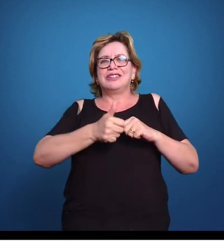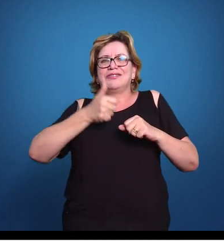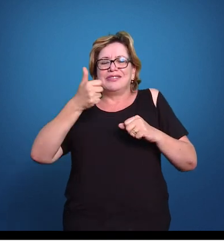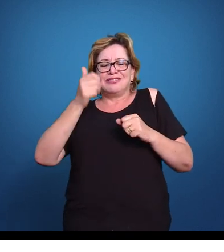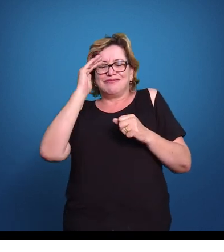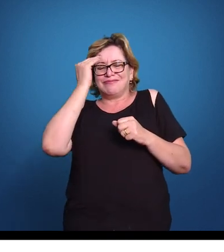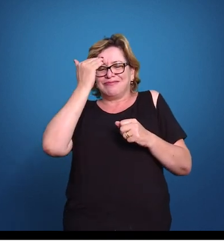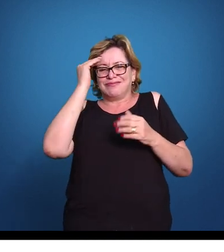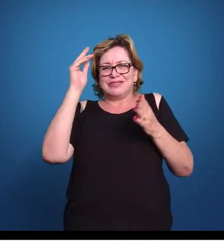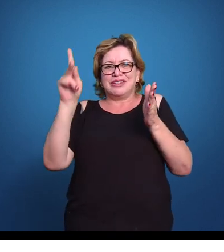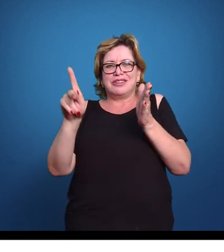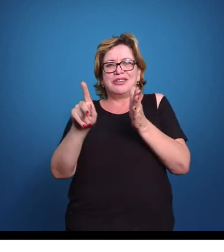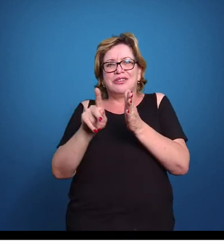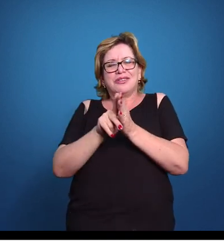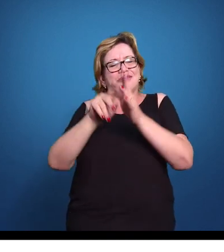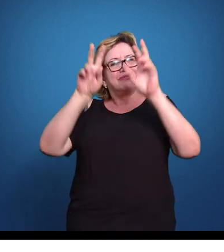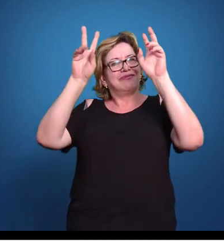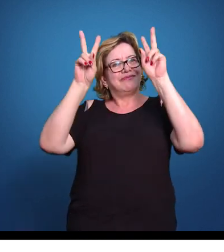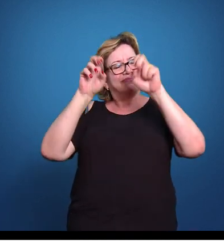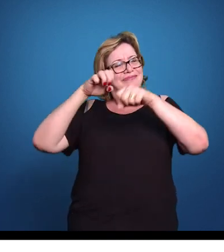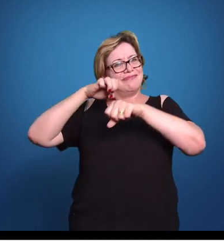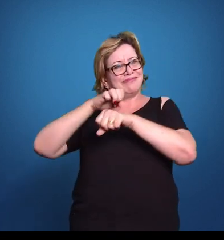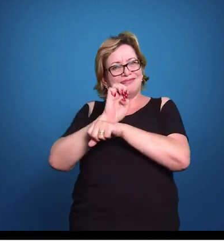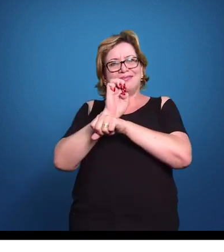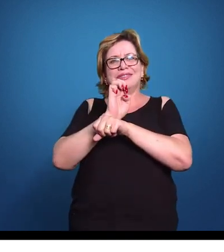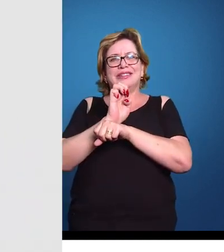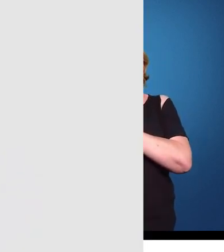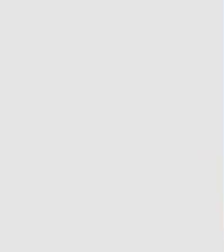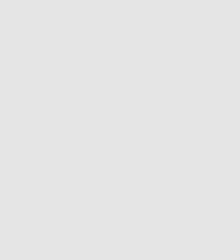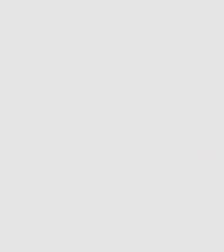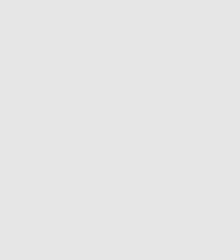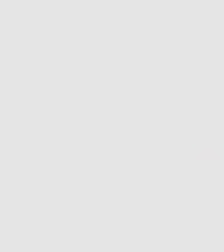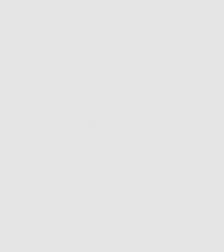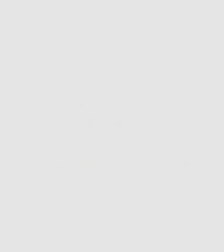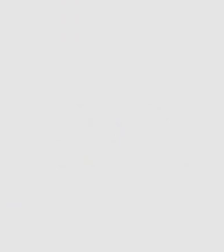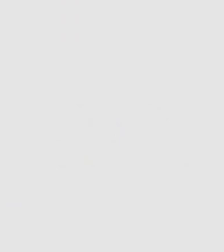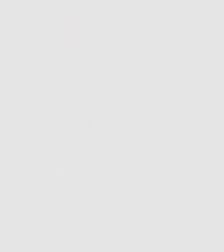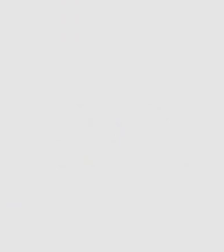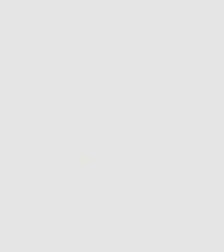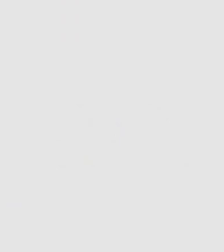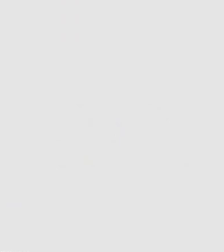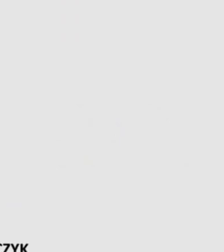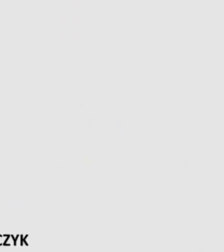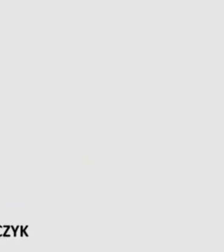nosso entendimento a respeito desse assunto. Tchau! Tchau! Tchau!